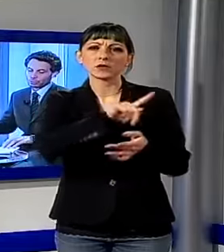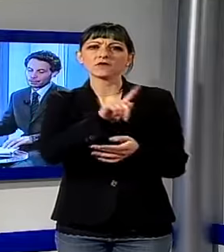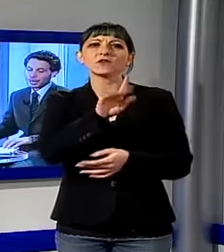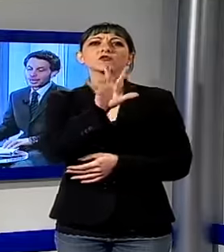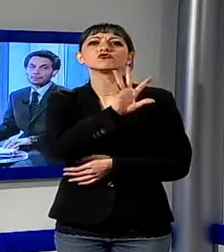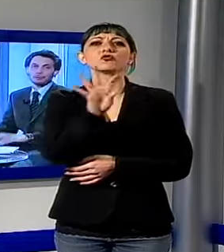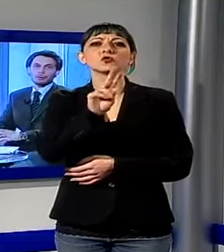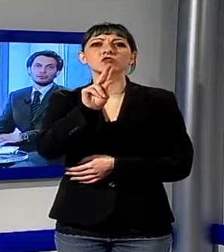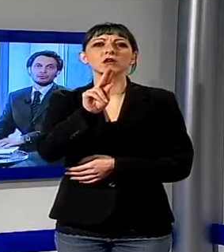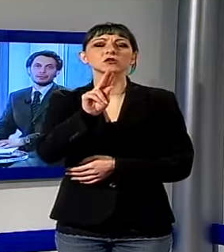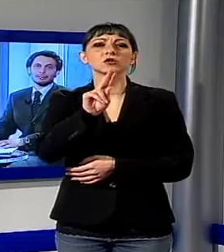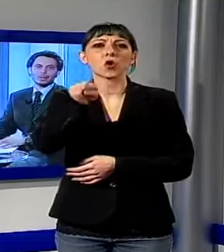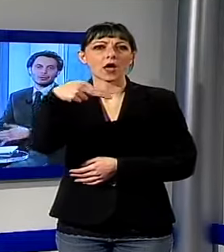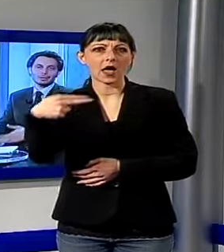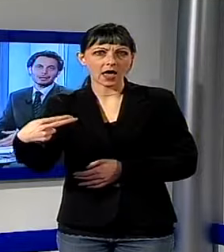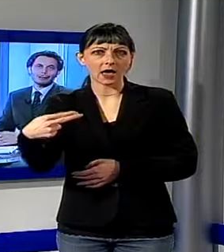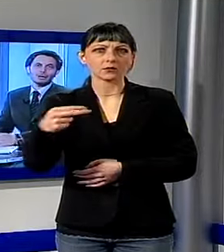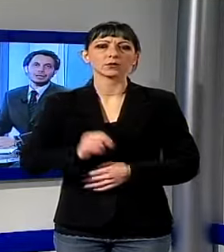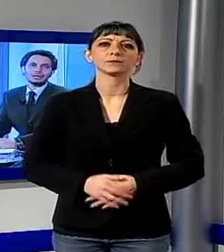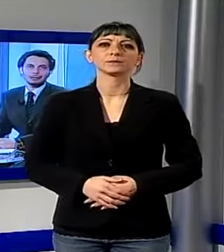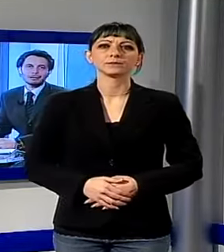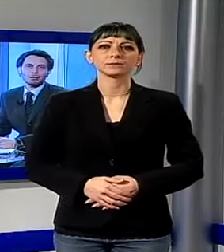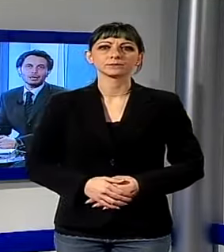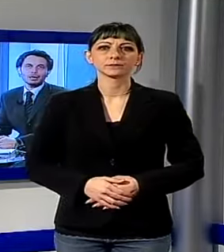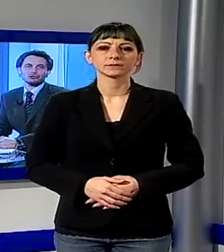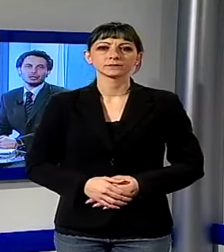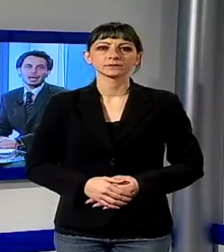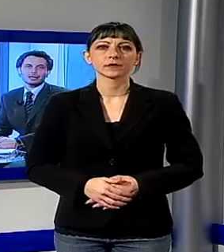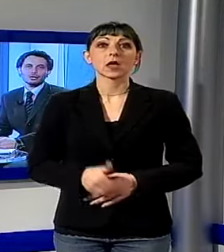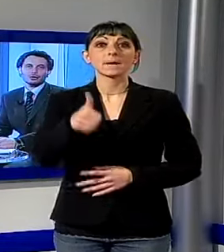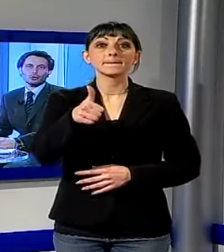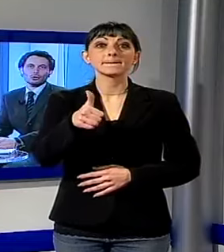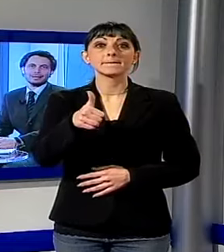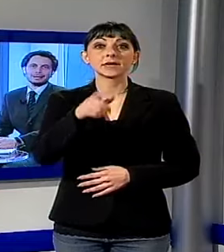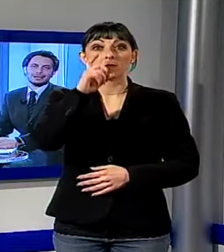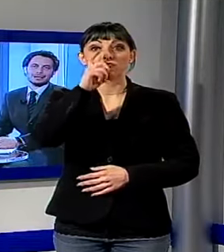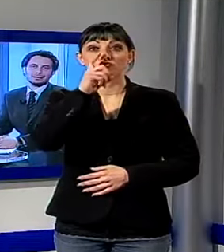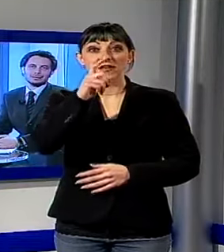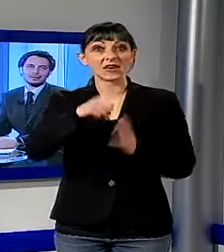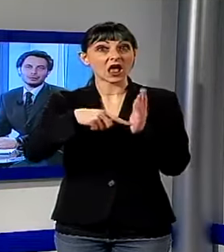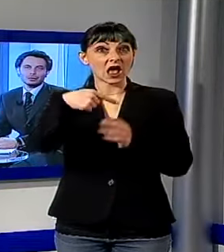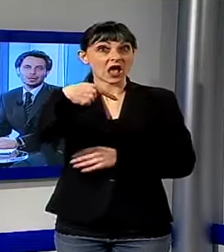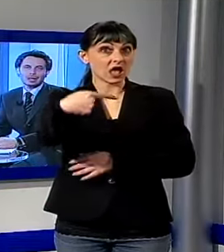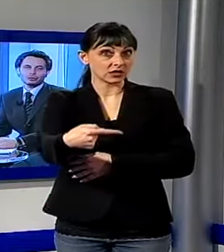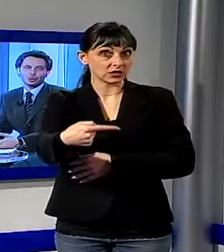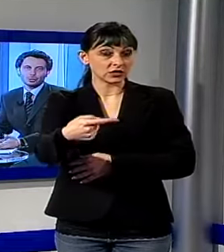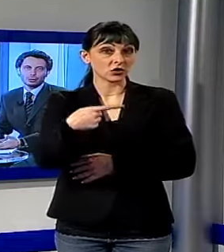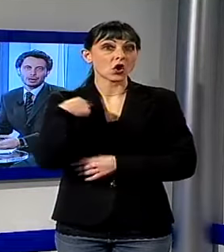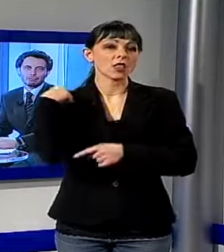e a proposito di Capodanno parliamo del primo gennaio come da tradizione al ciocco è in